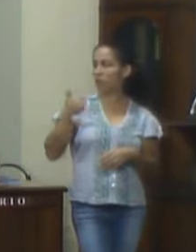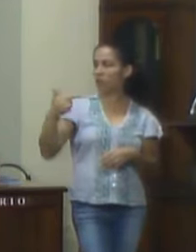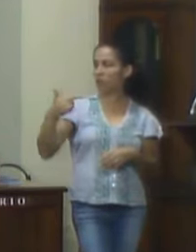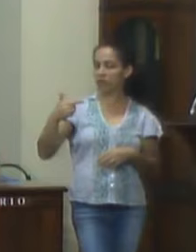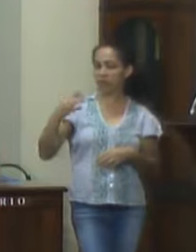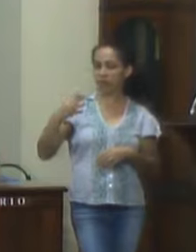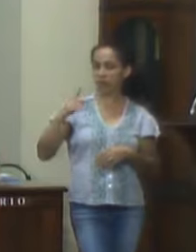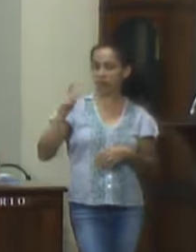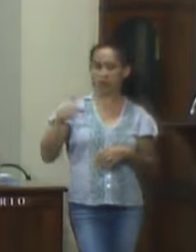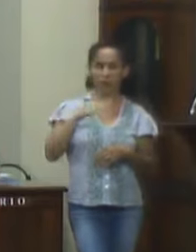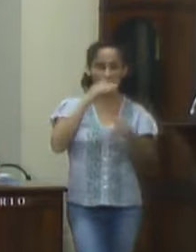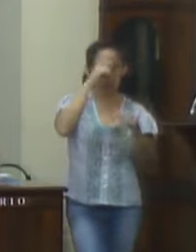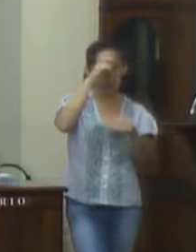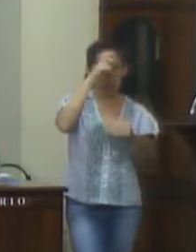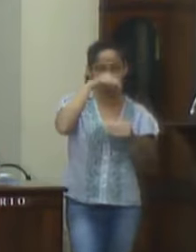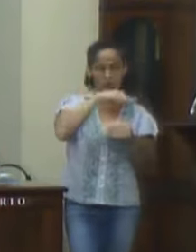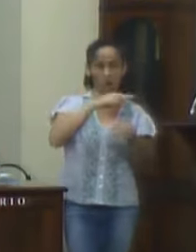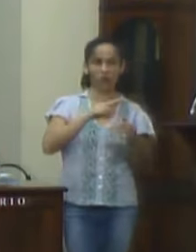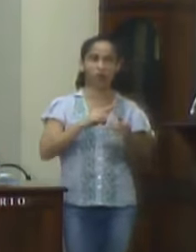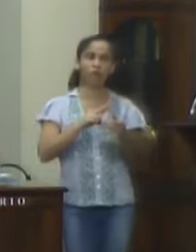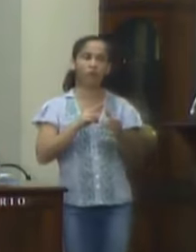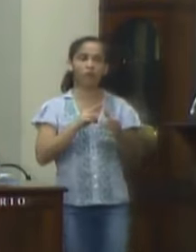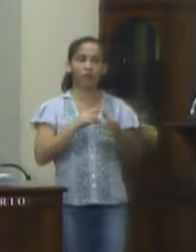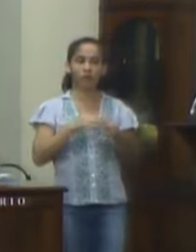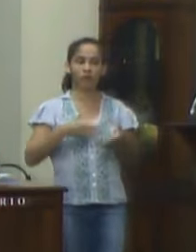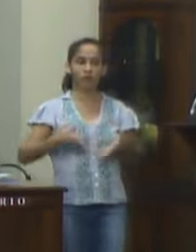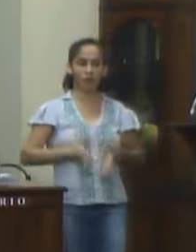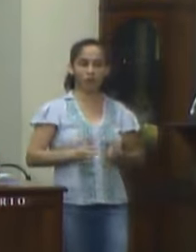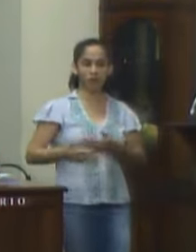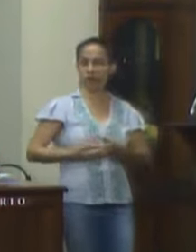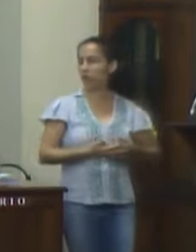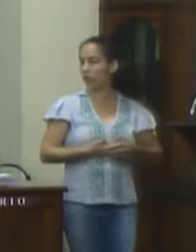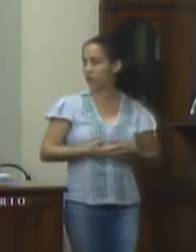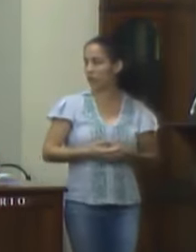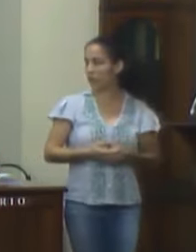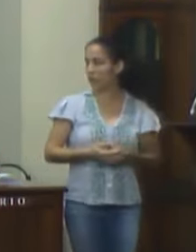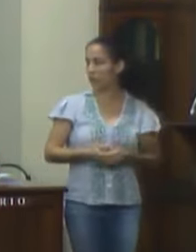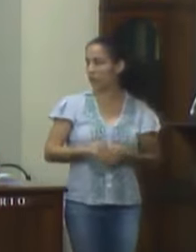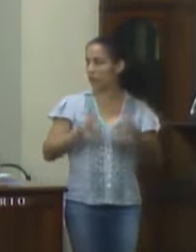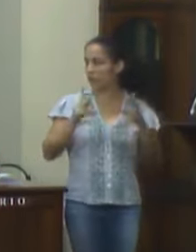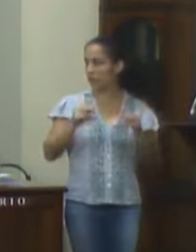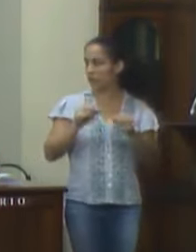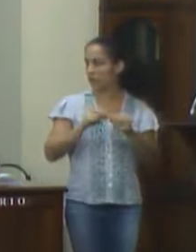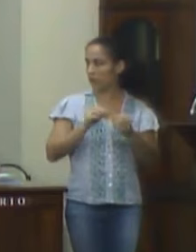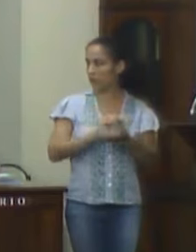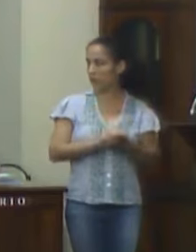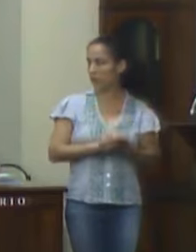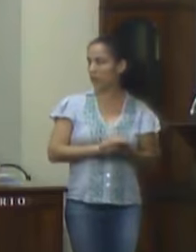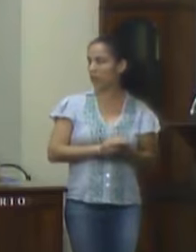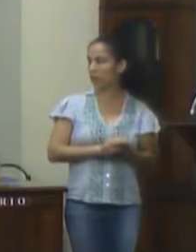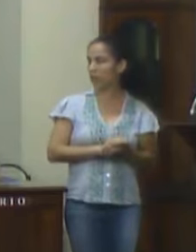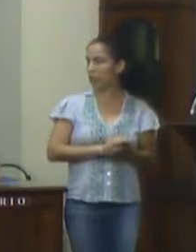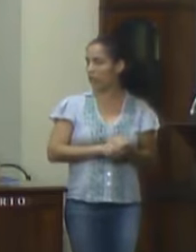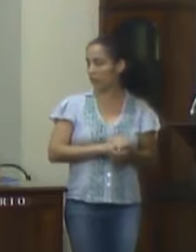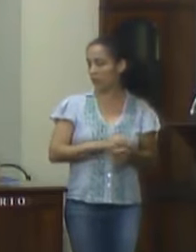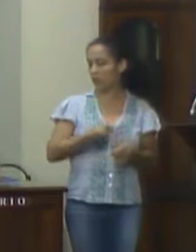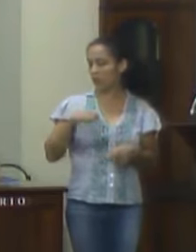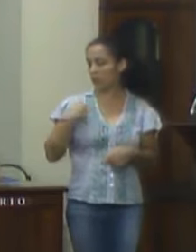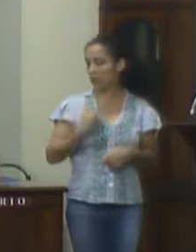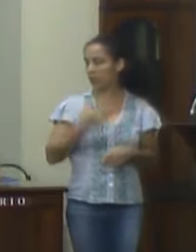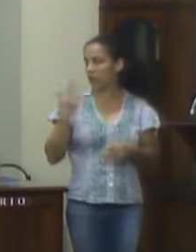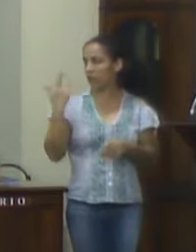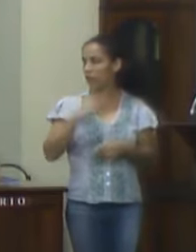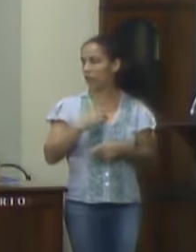124 mil aqui no hospital maternidade então esse ano a gente vai fazer da mesma forma ou seja a gente vai conseguir